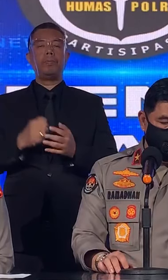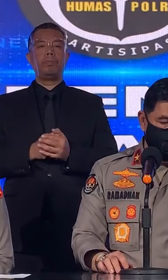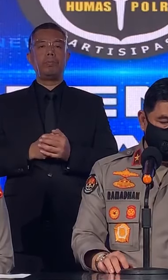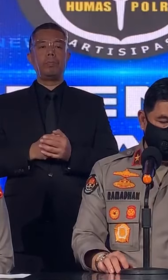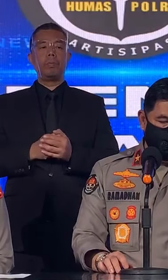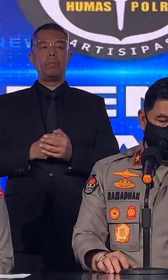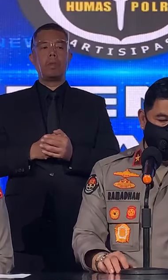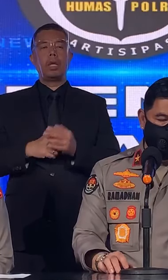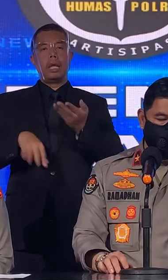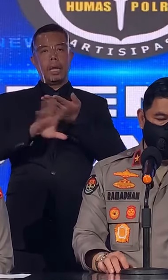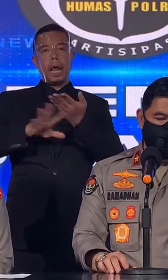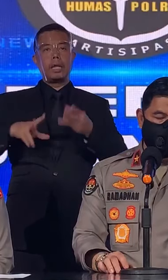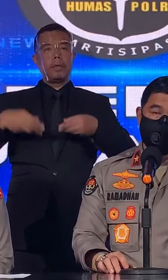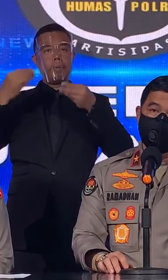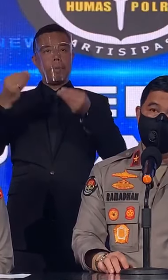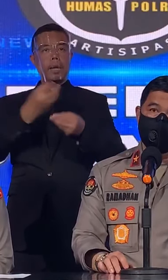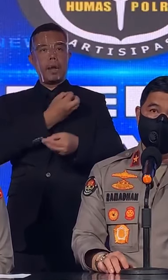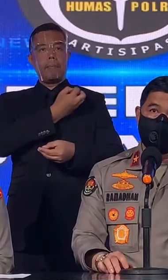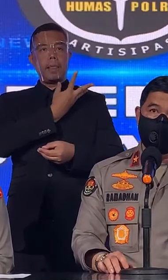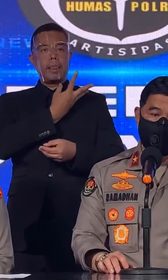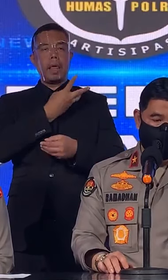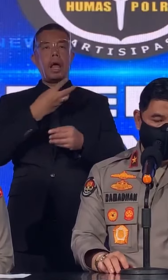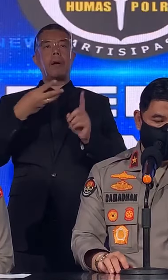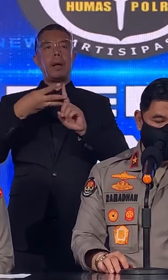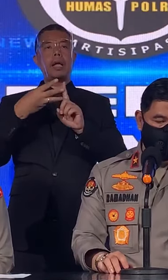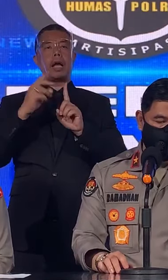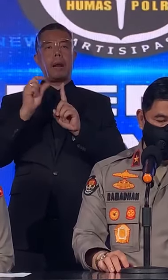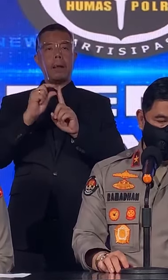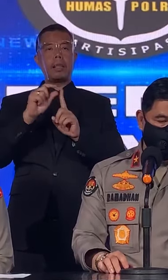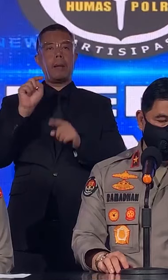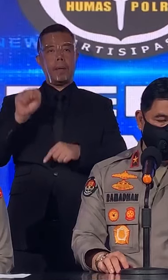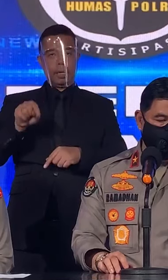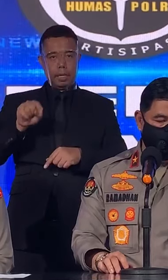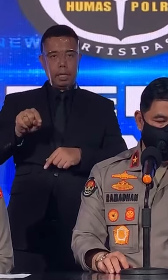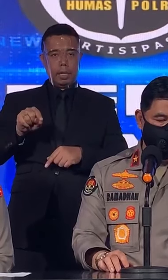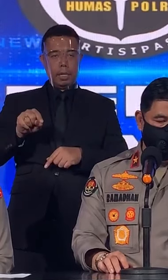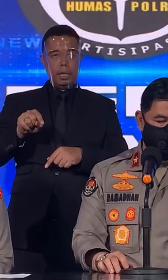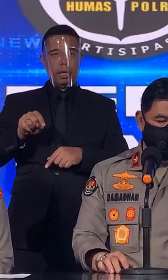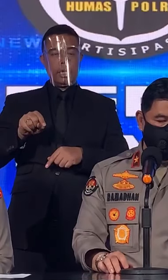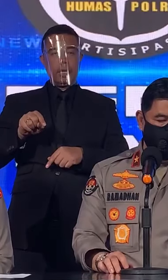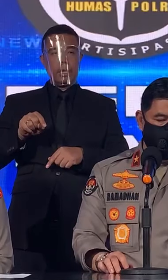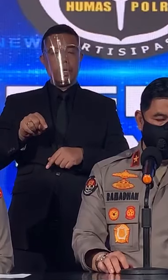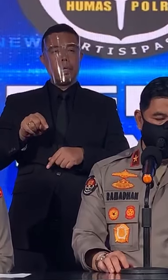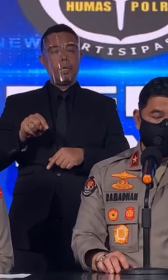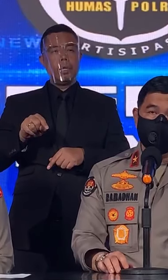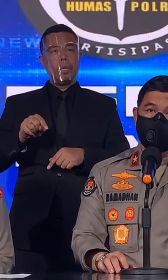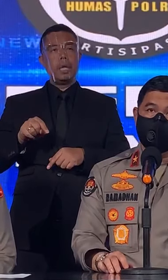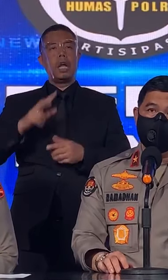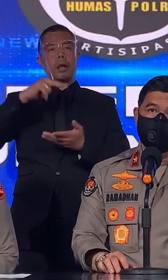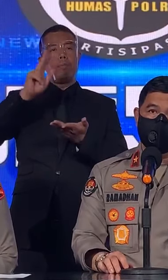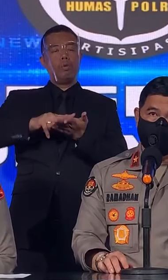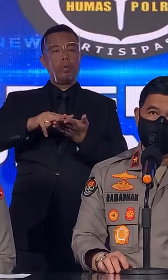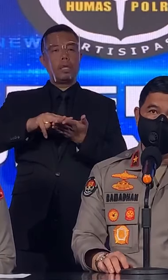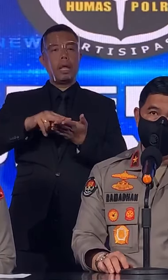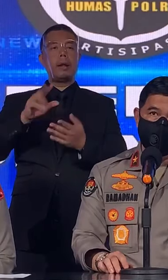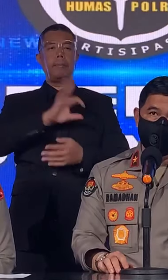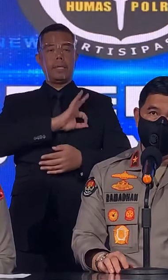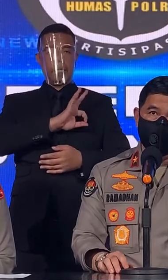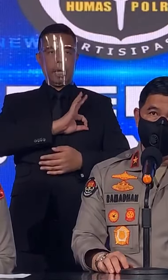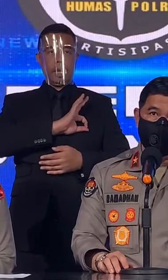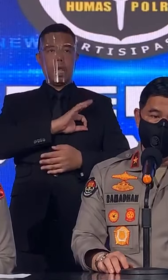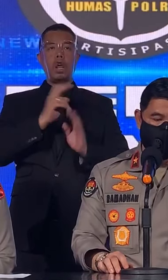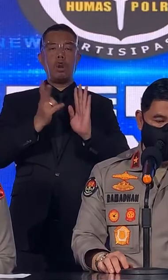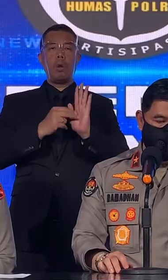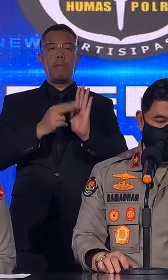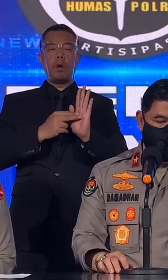Dasar penganugerahan bintang bayangkara Pratama adalah keputusan Presiden